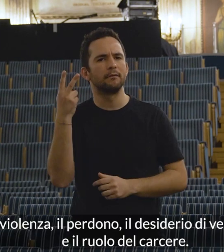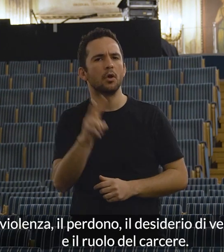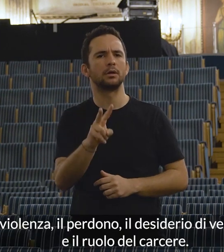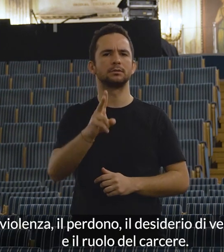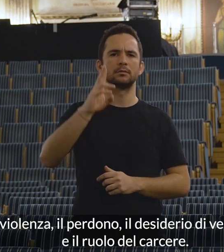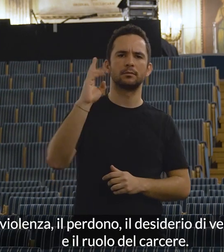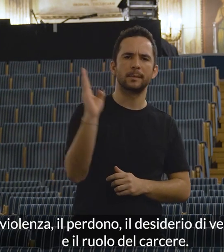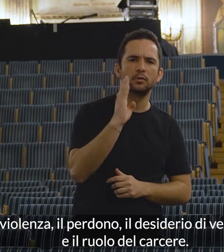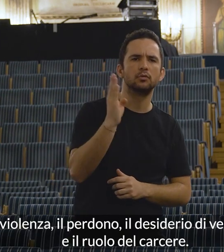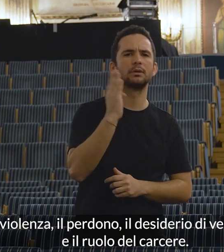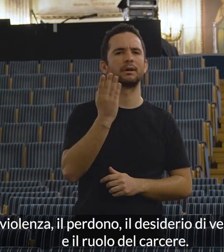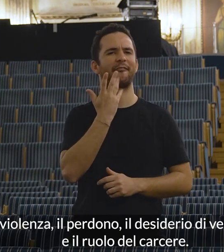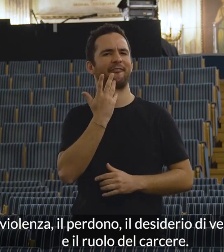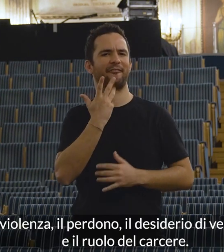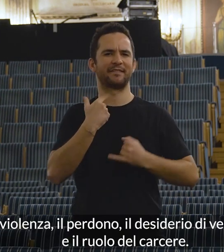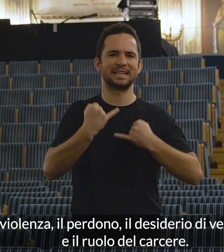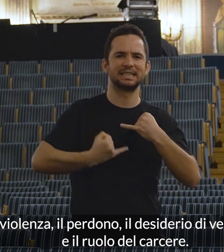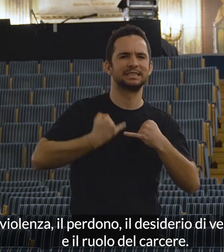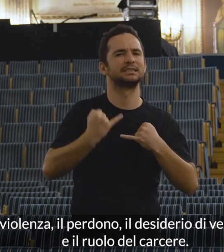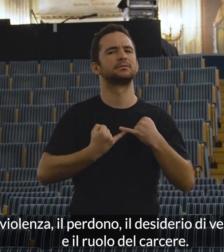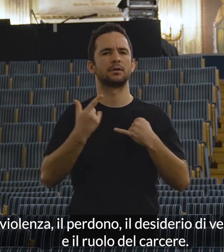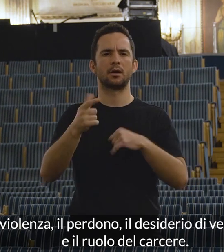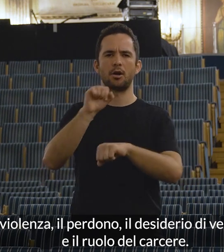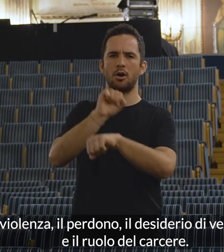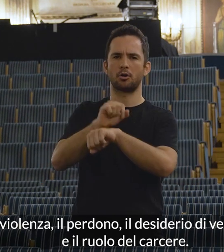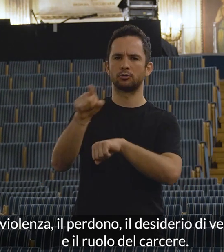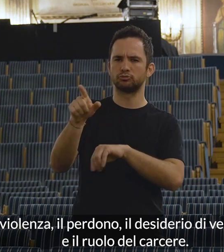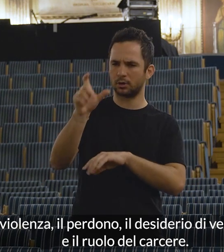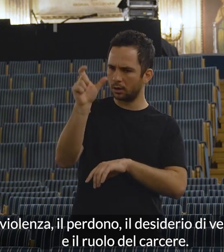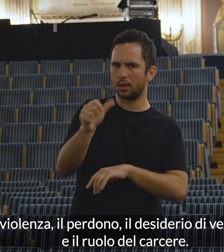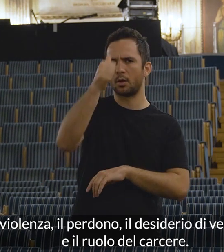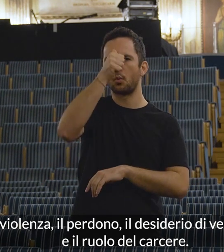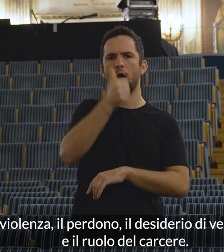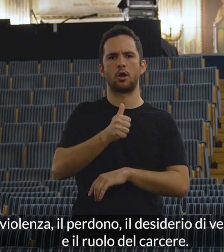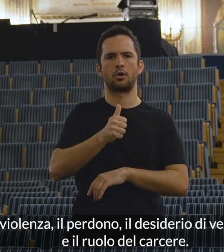violenza, il perdono, il desiderio di vendetta e il ruolo del carcere.